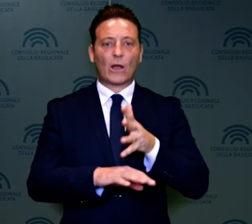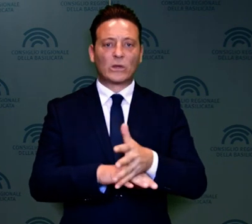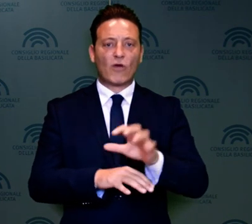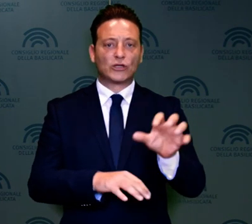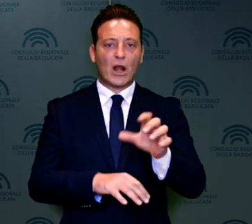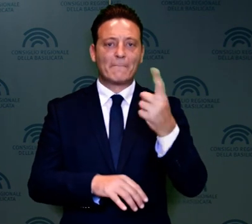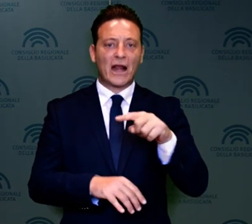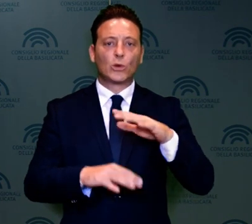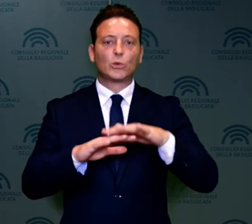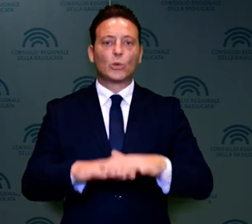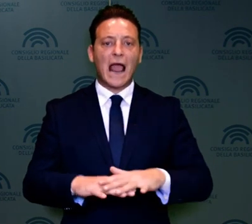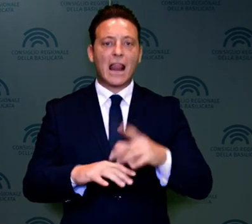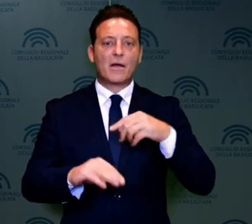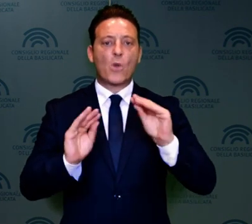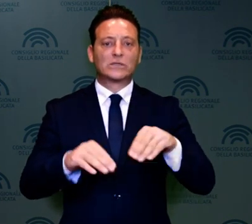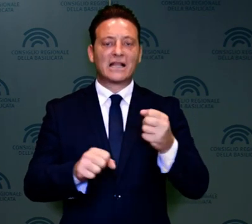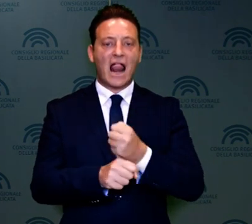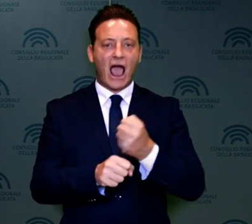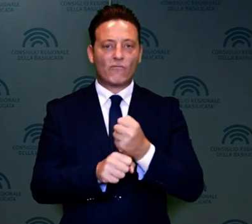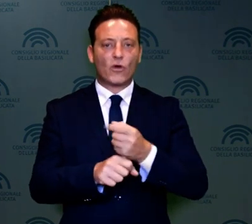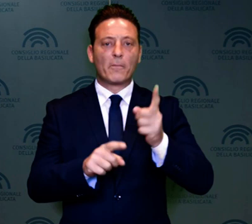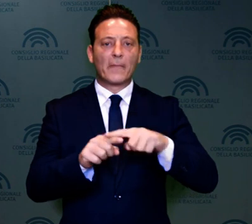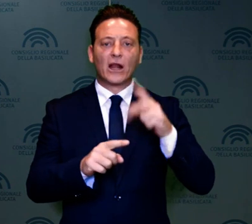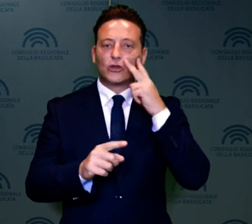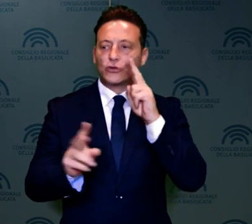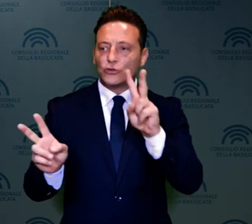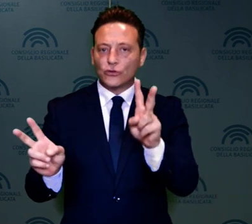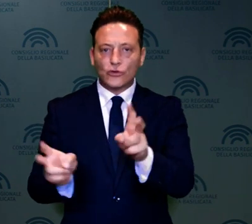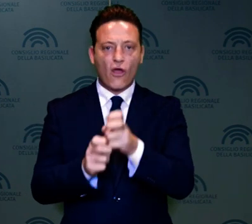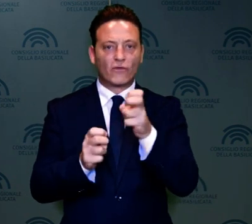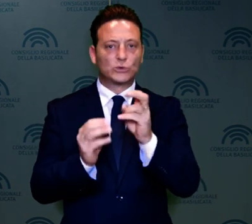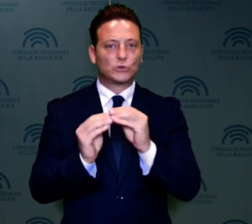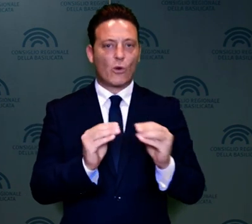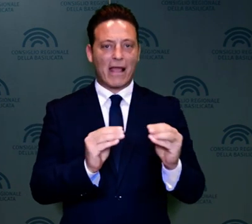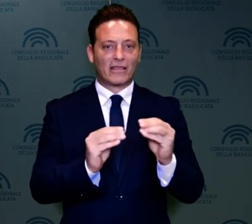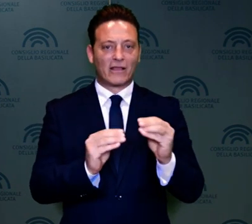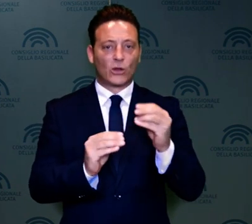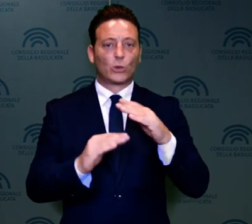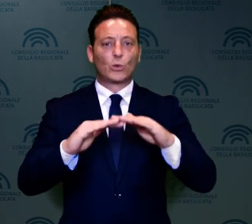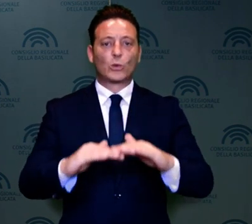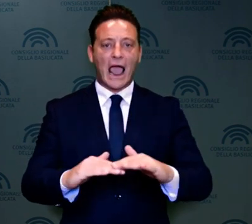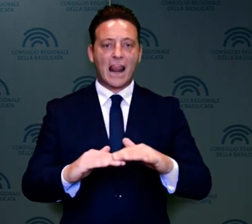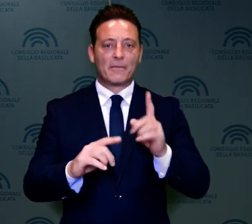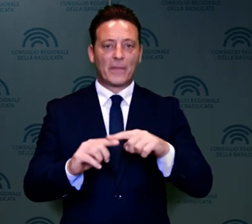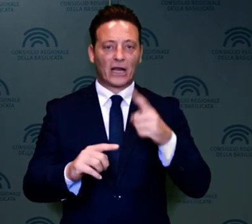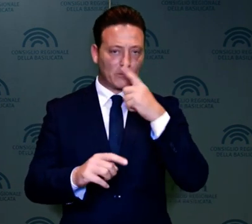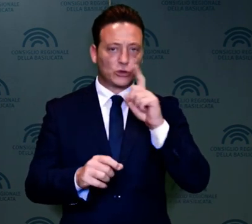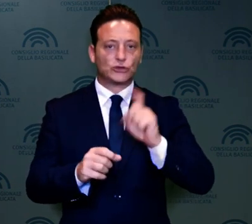per la salvaguardia dei posti di lavoro e per l'individuazione di strumenti di tutela e ristoro dei soci azionisti.